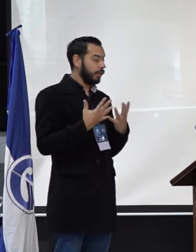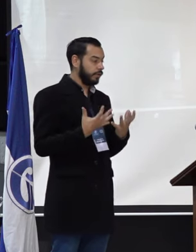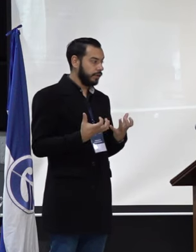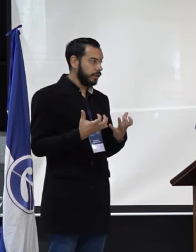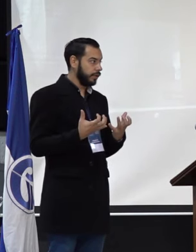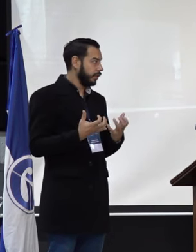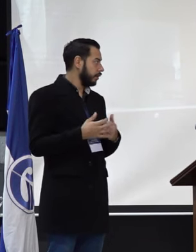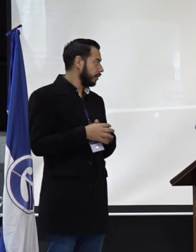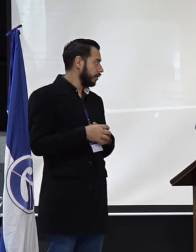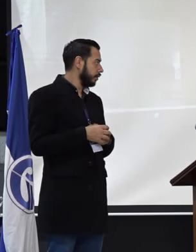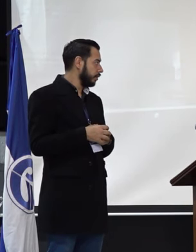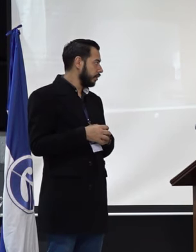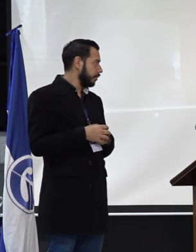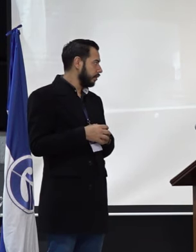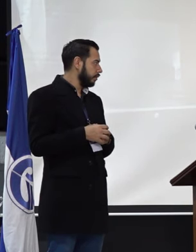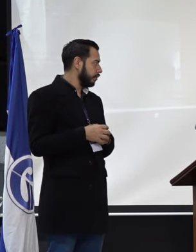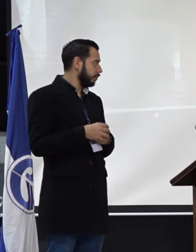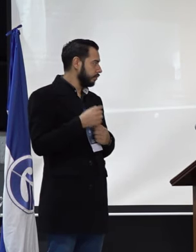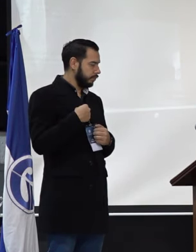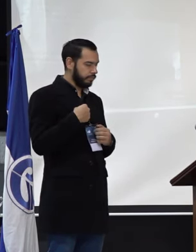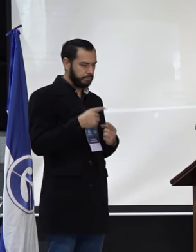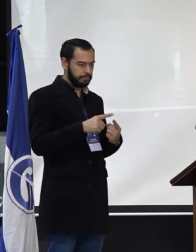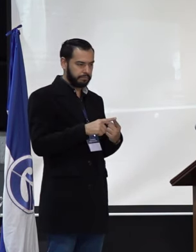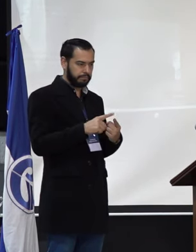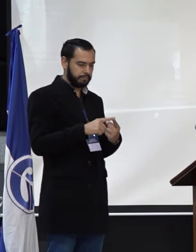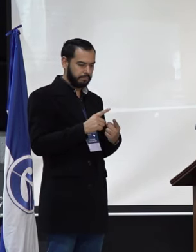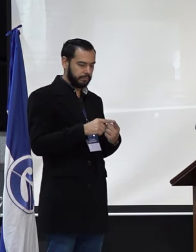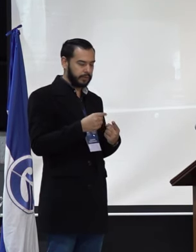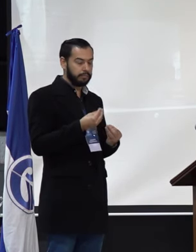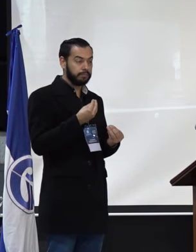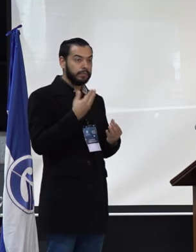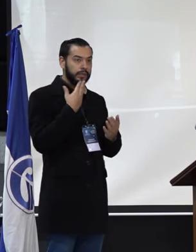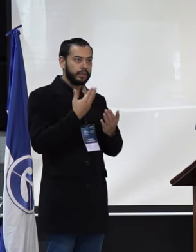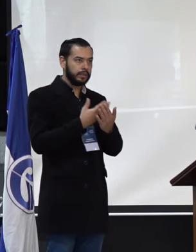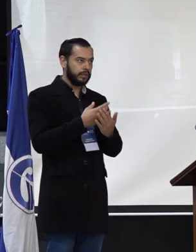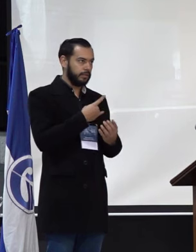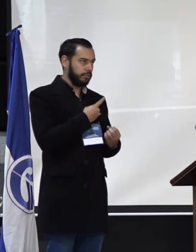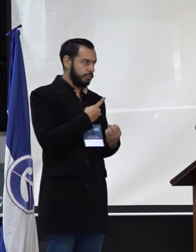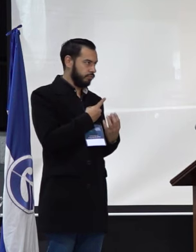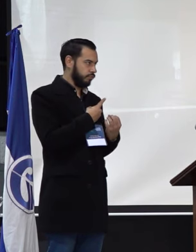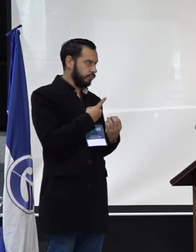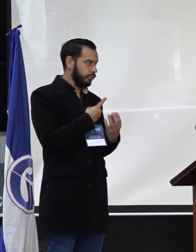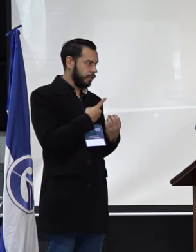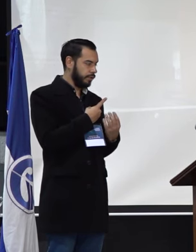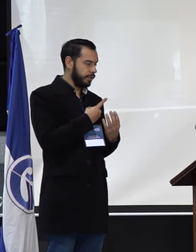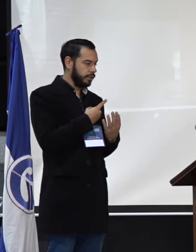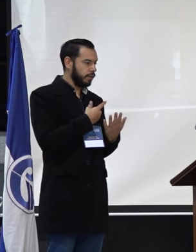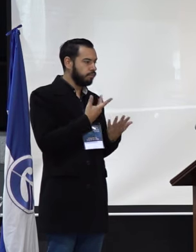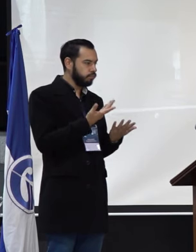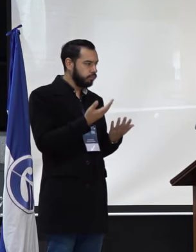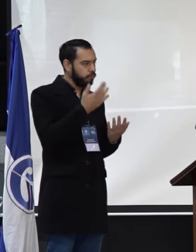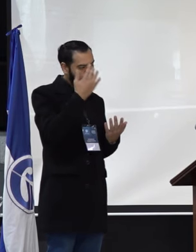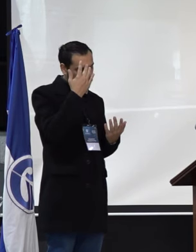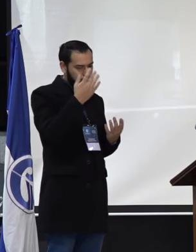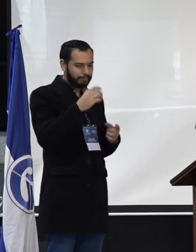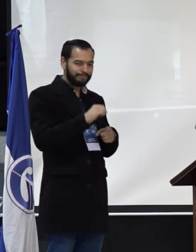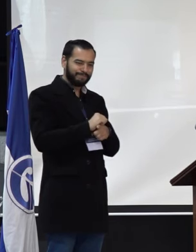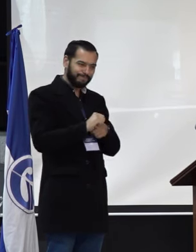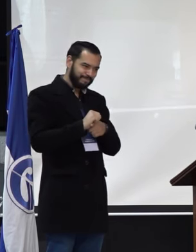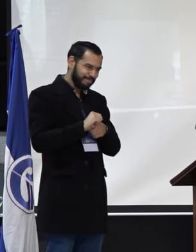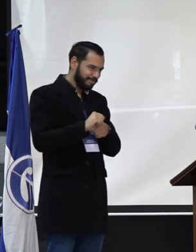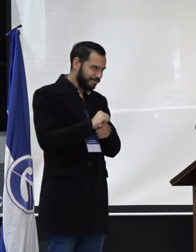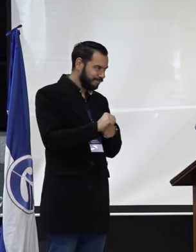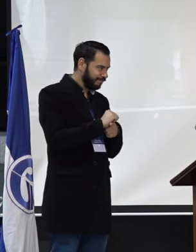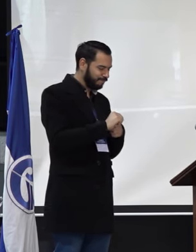Quiero, pues, en primera instancia agradecer a la universidad por el ejercicio que